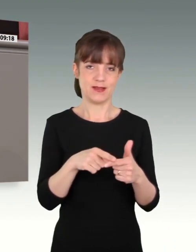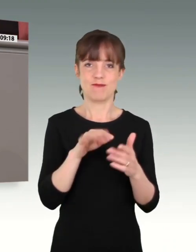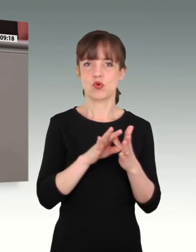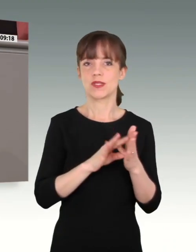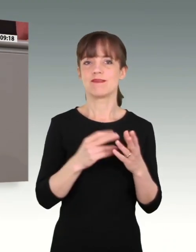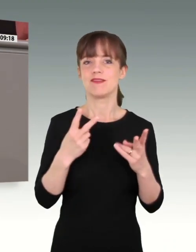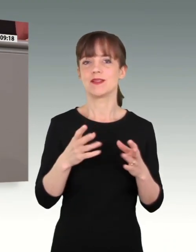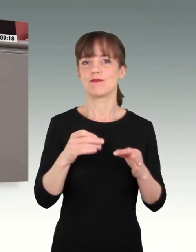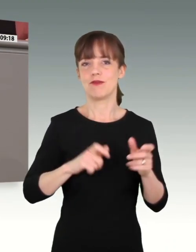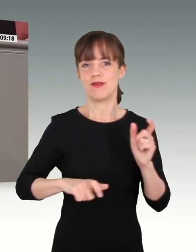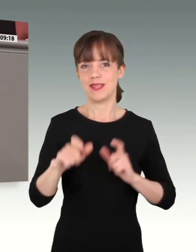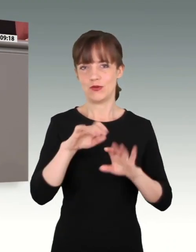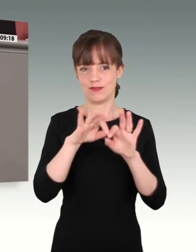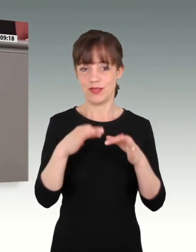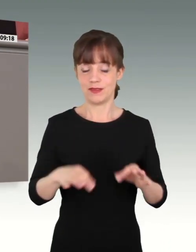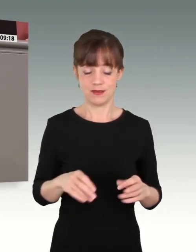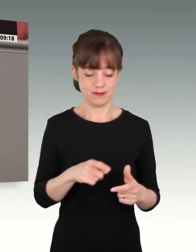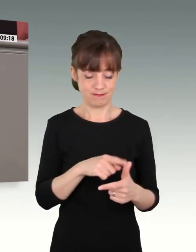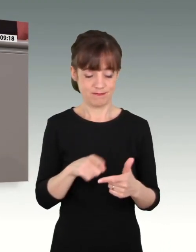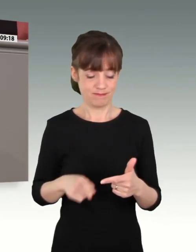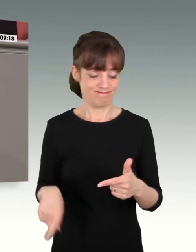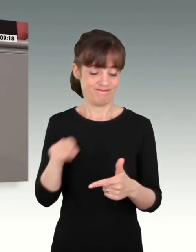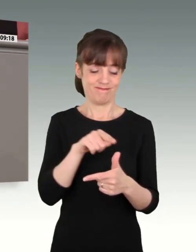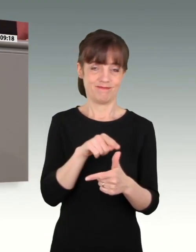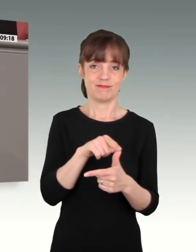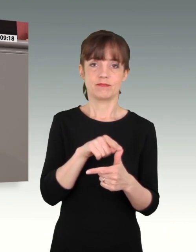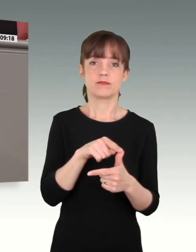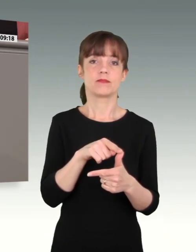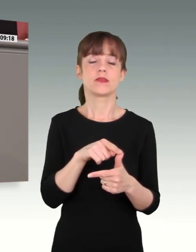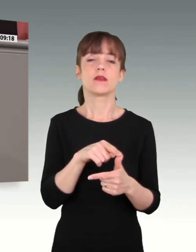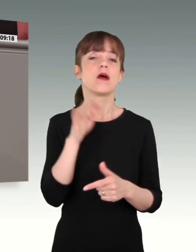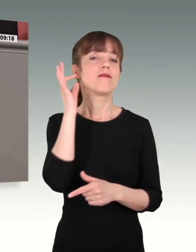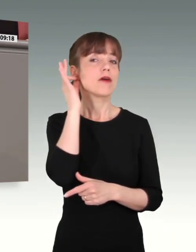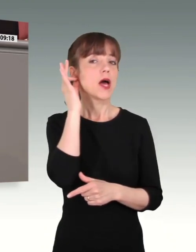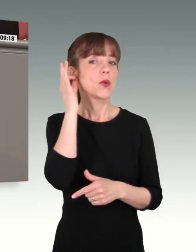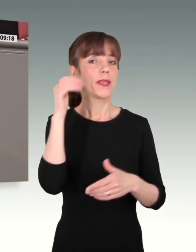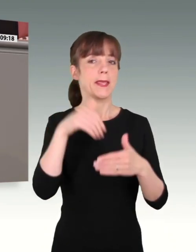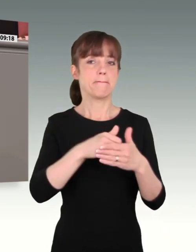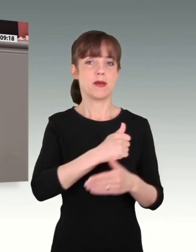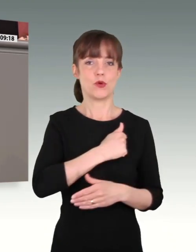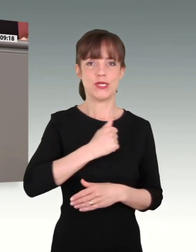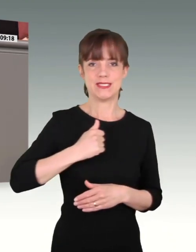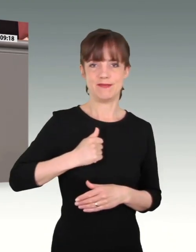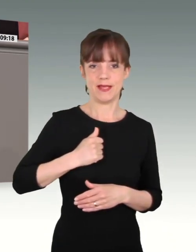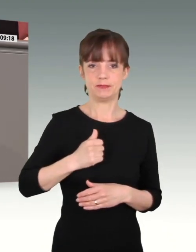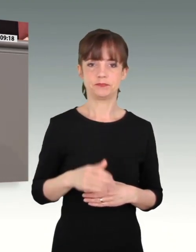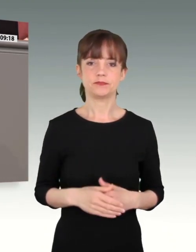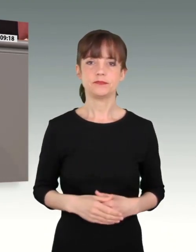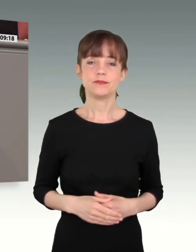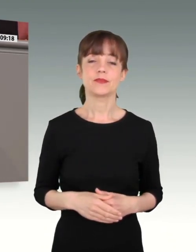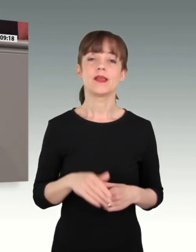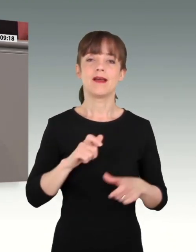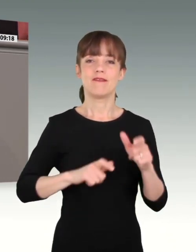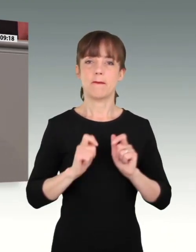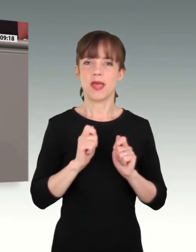Verteidigungsfähigkeit. Der erste Punkt ist das Thema Frauen in der Bundeswehr. Die Wehrbeauftragte hat es beschrieben.